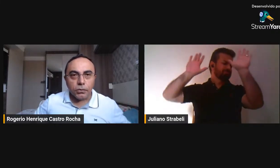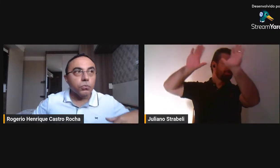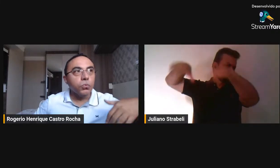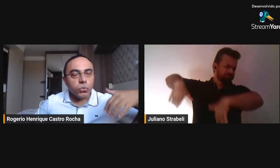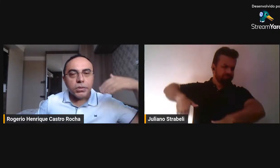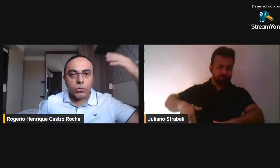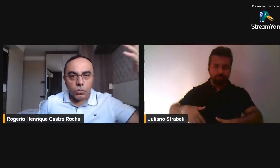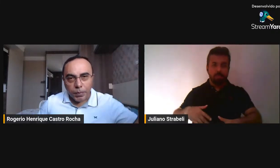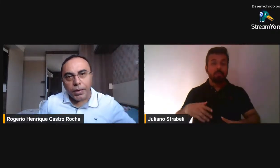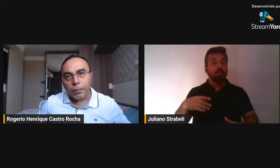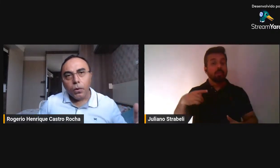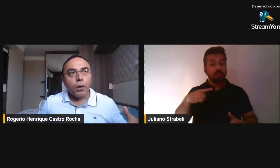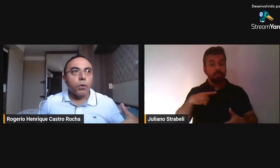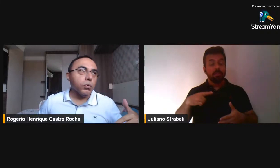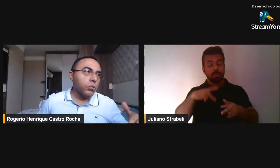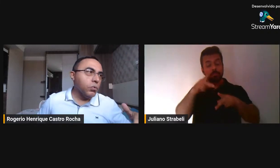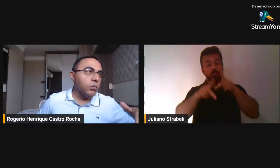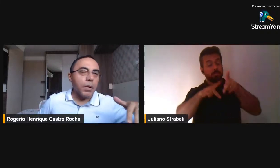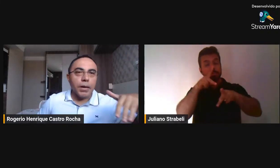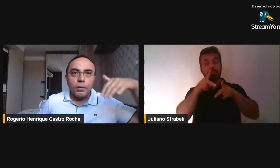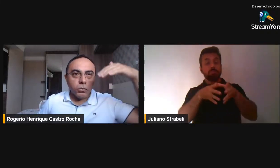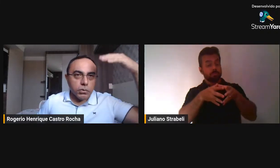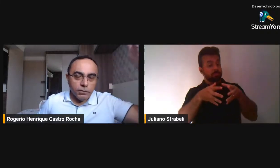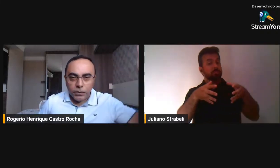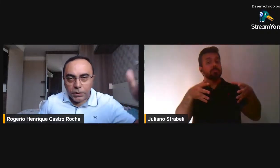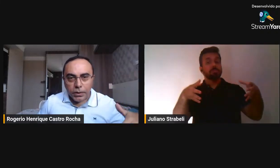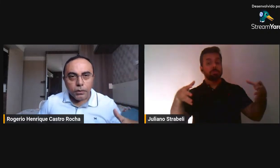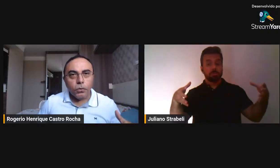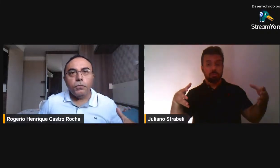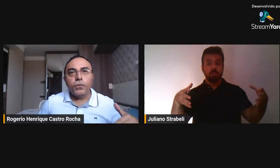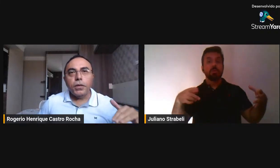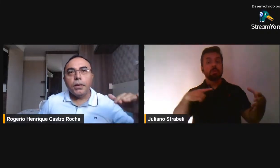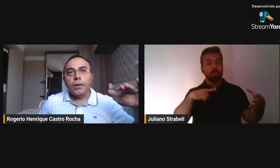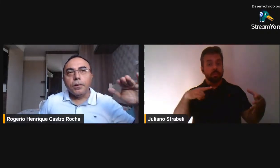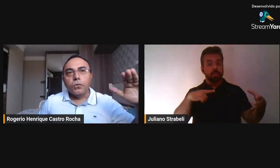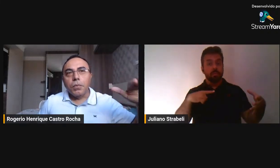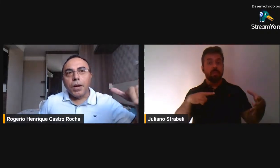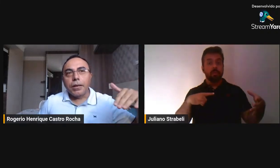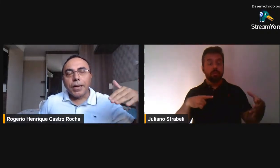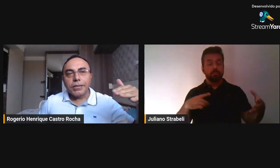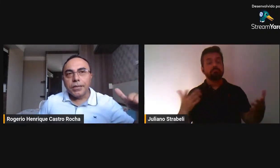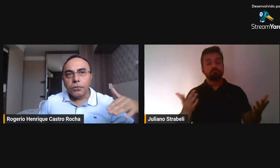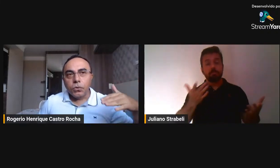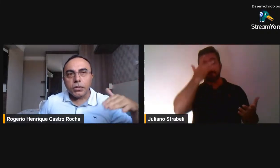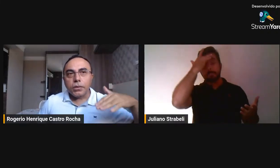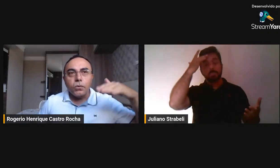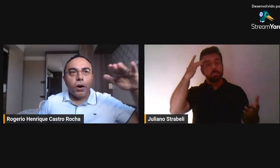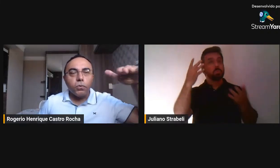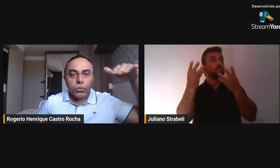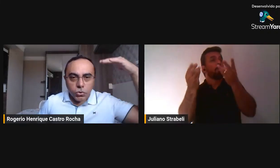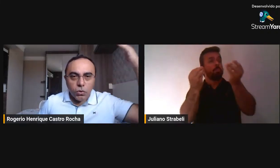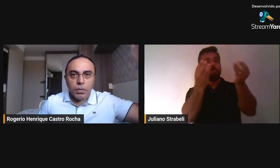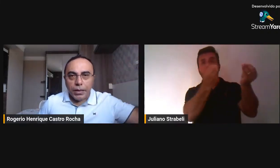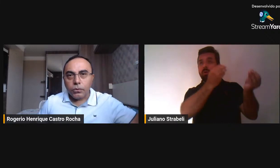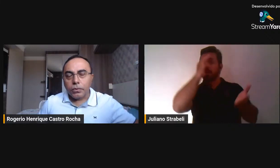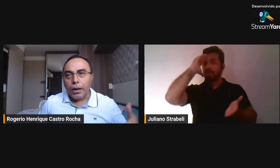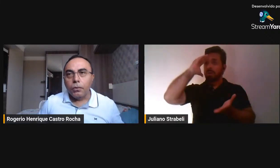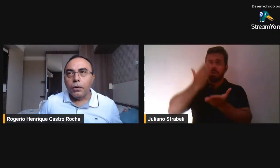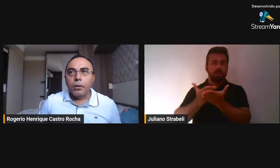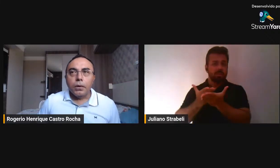acreditam num ser supremo, ou numa outra vida, ou, enfim, numa ligação nossa com algo